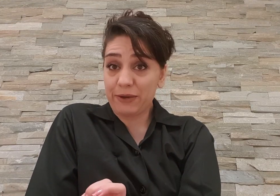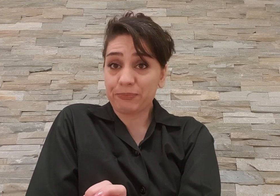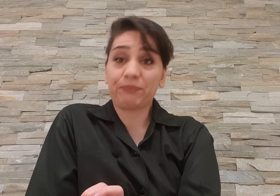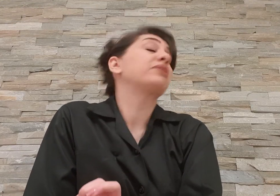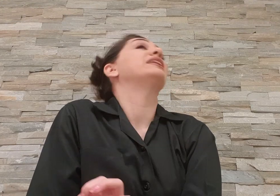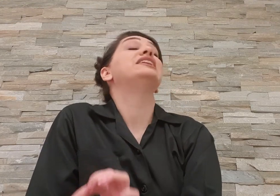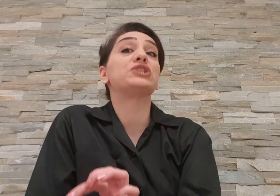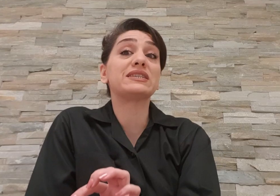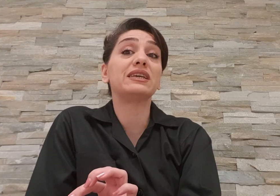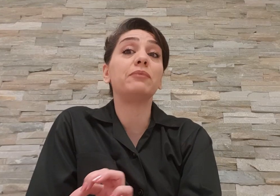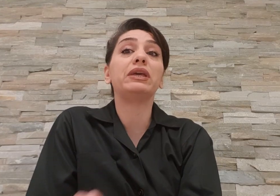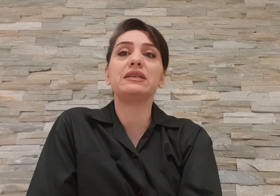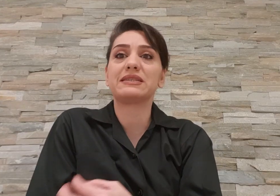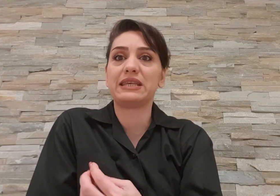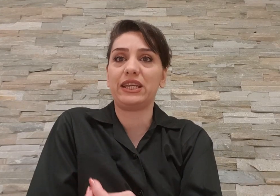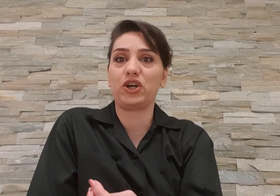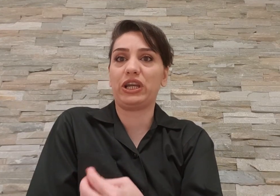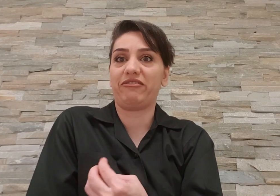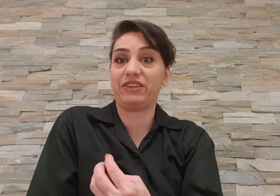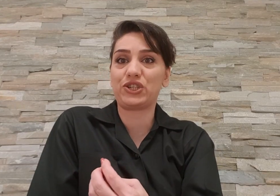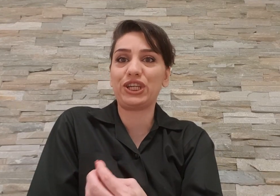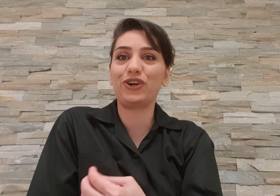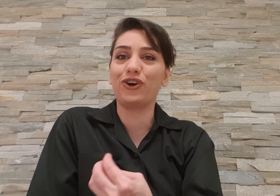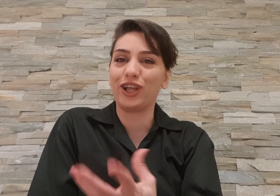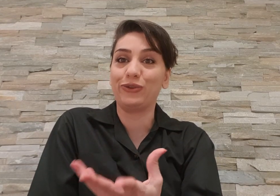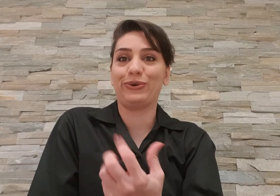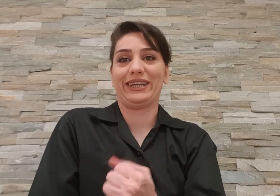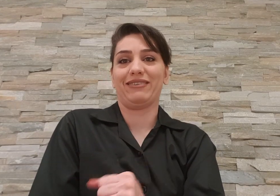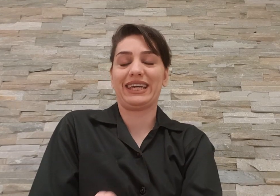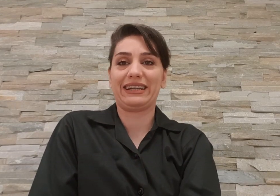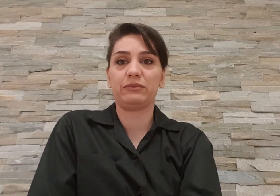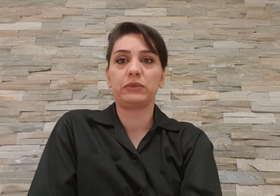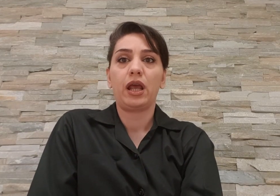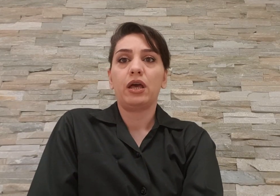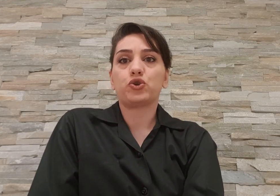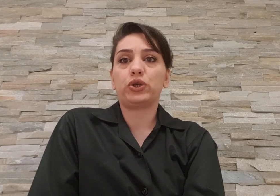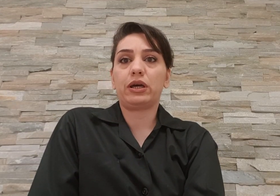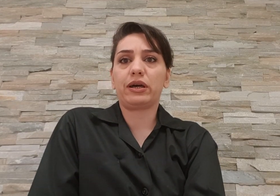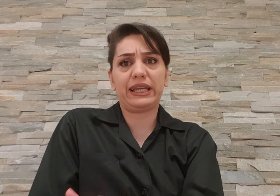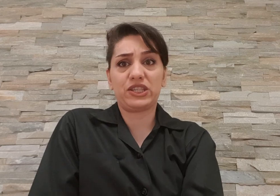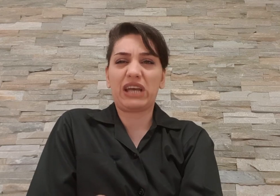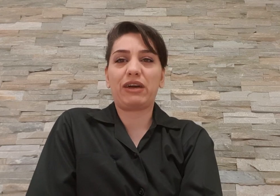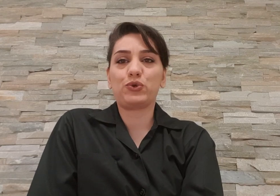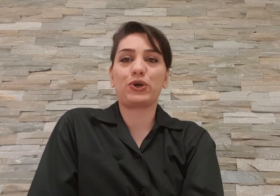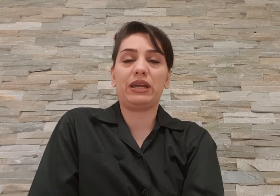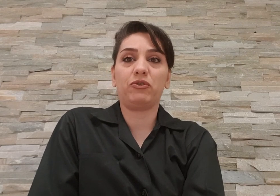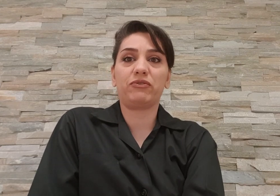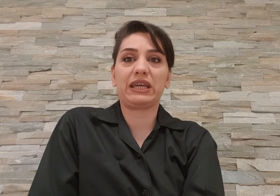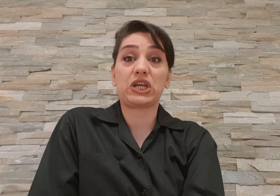نشستیم این سریال ویژه ی گاندو را نگاه کردیم چون خیلی یه چند تا دوستان هایی میگفتن که